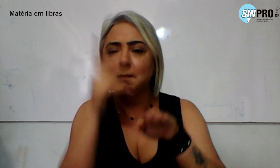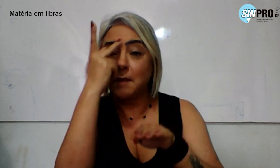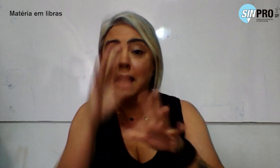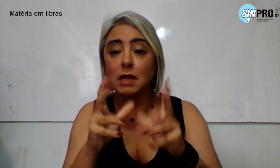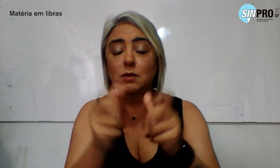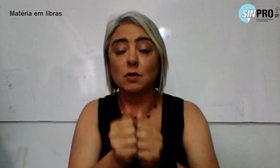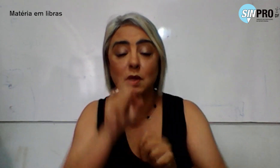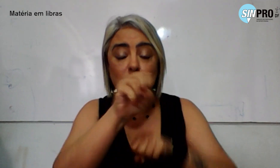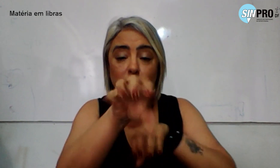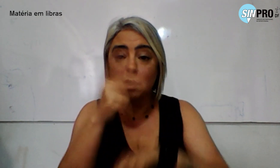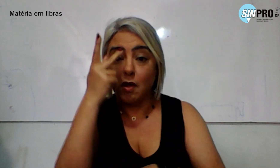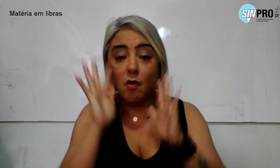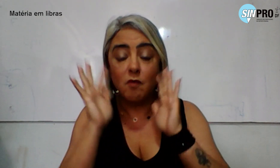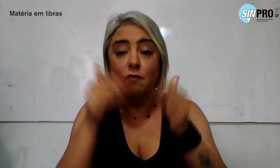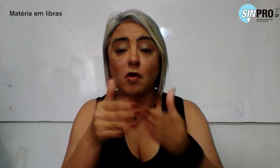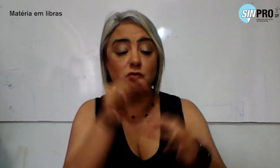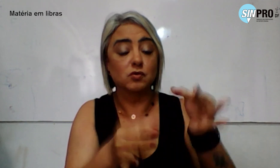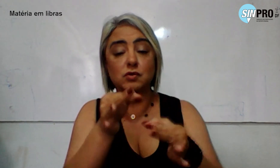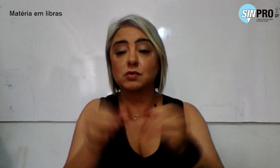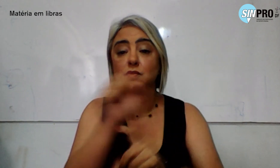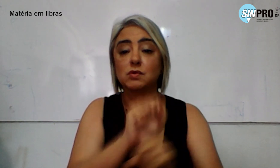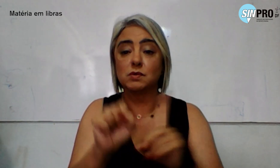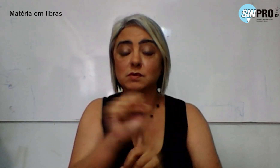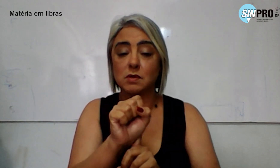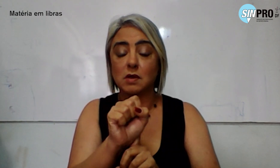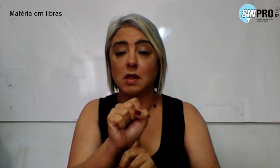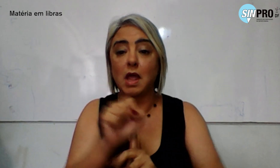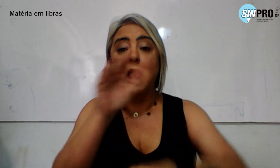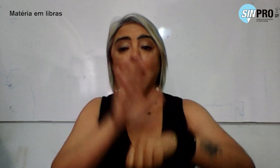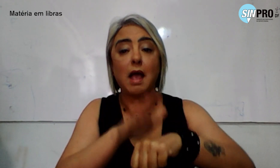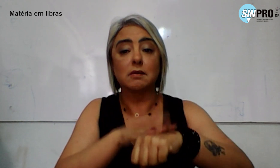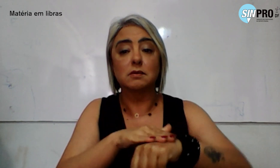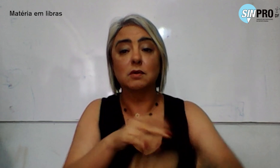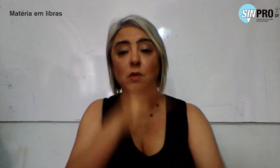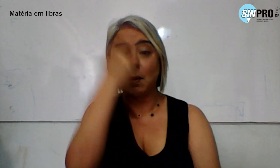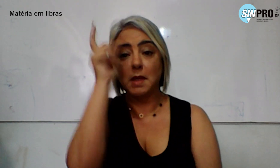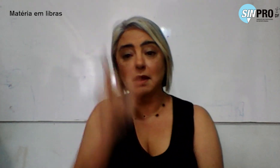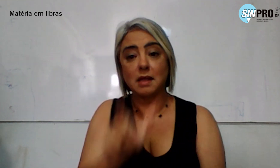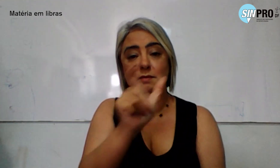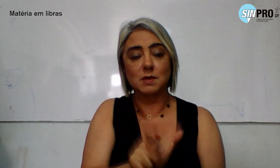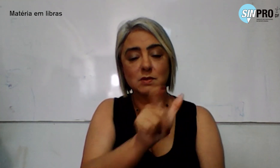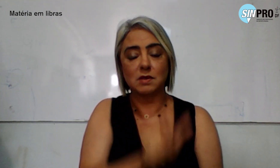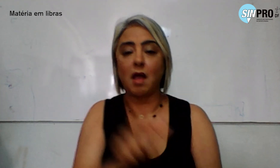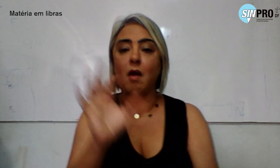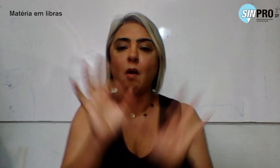voltada para a justiça social e a autonomia dos indivíduos. Organizações